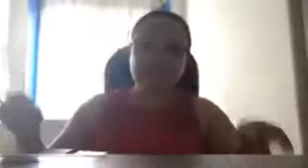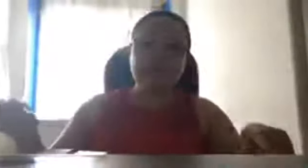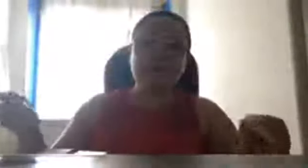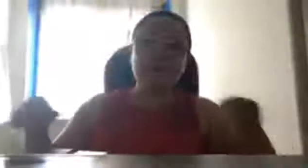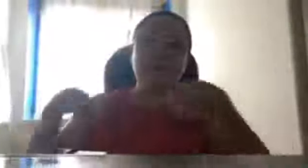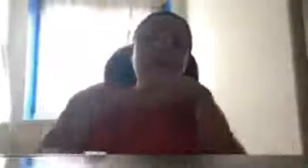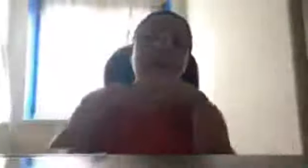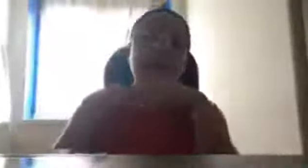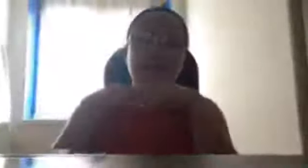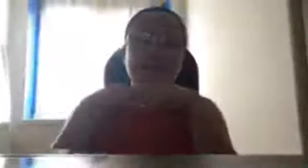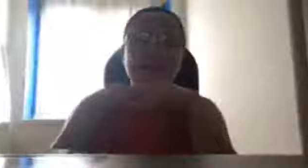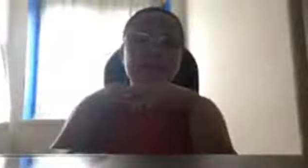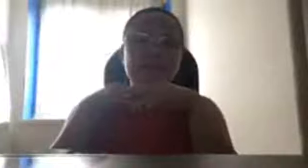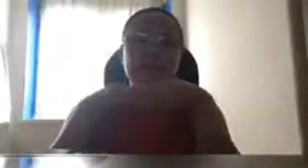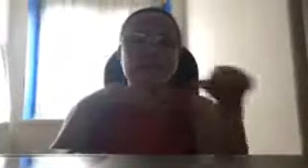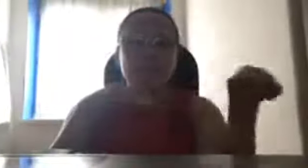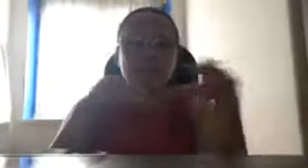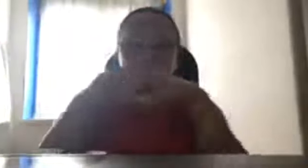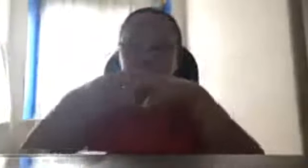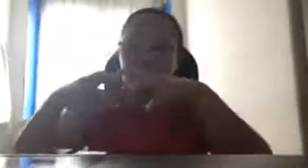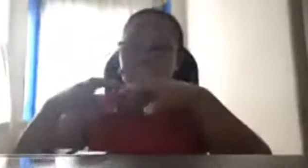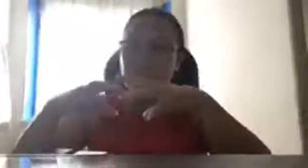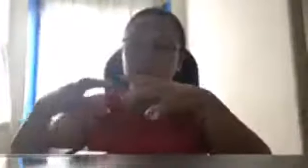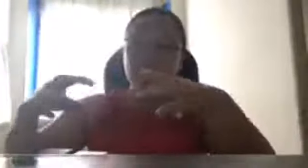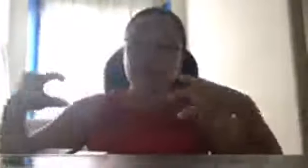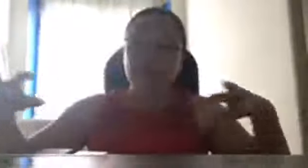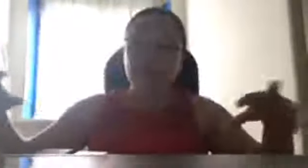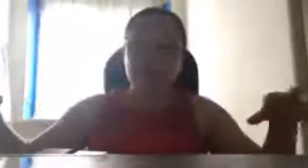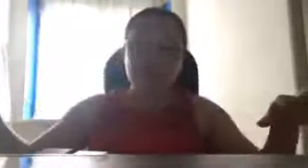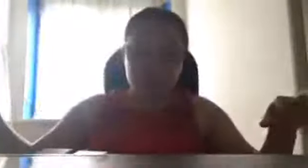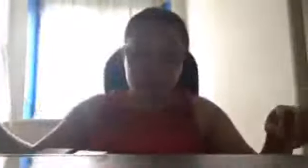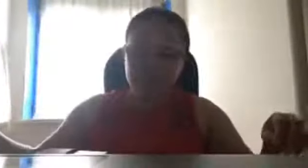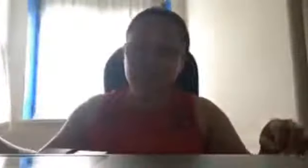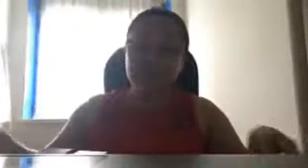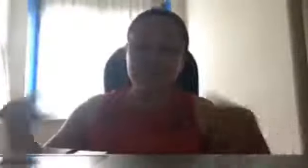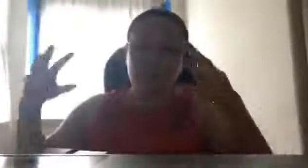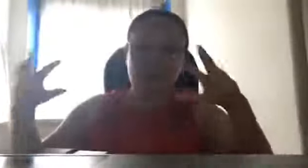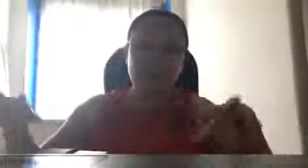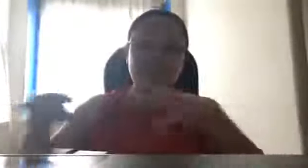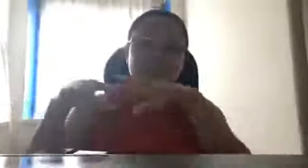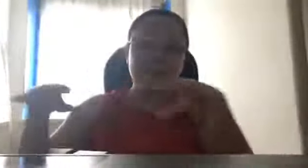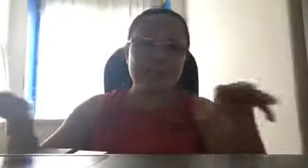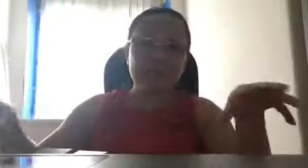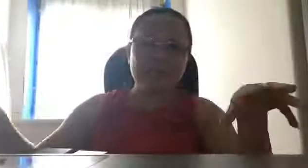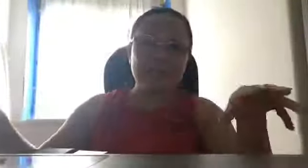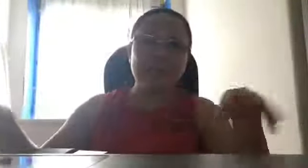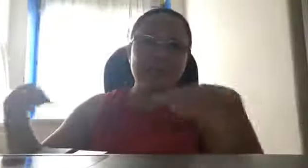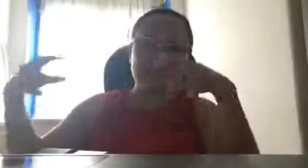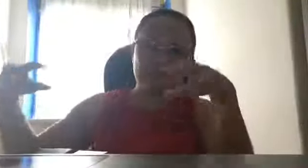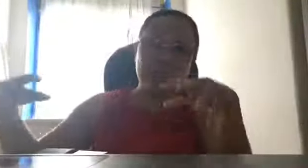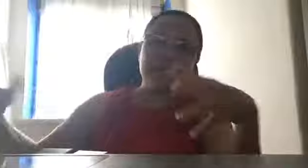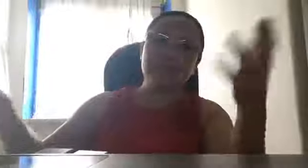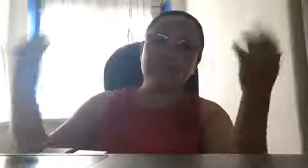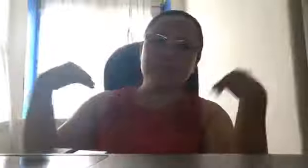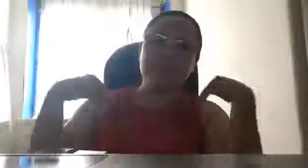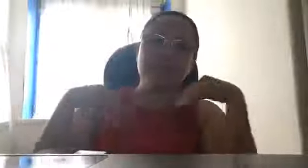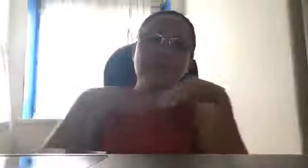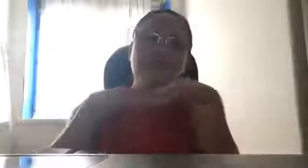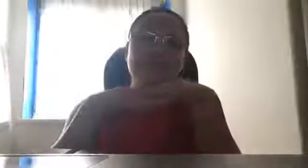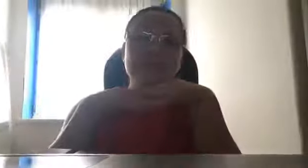sa bawat bahay, kung mayroon espasyo na space na maliit sa harap ng bahay o sa likod ng bahay,